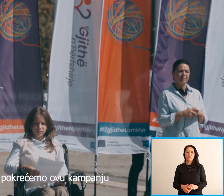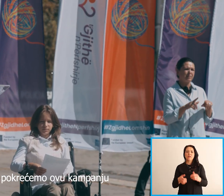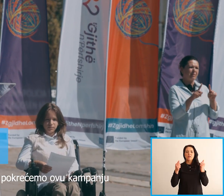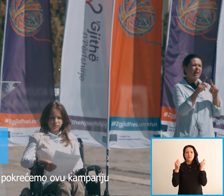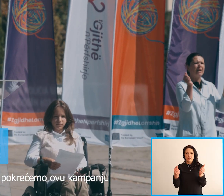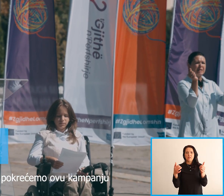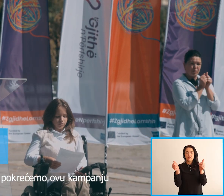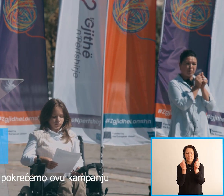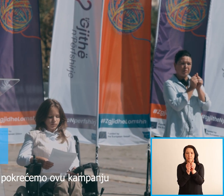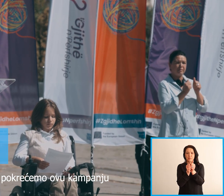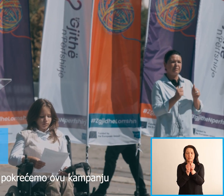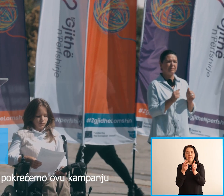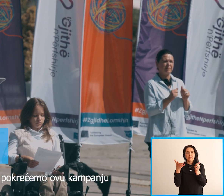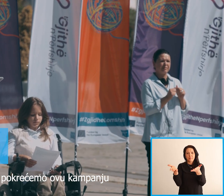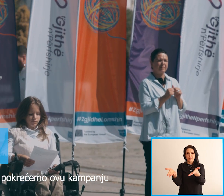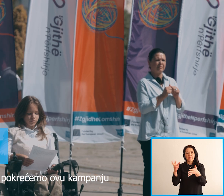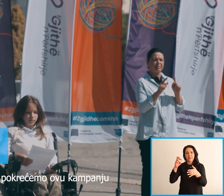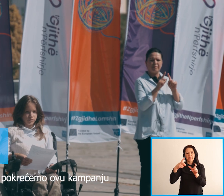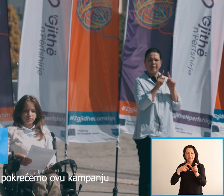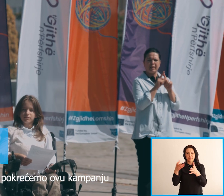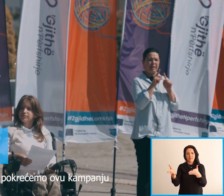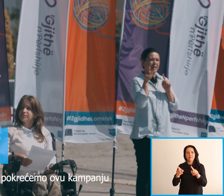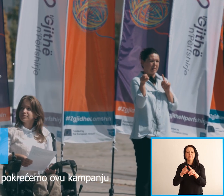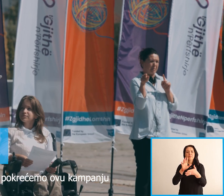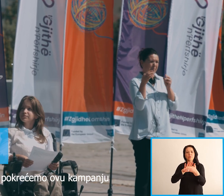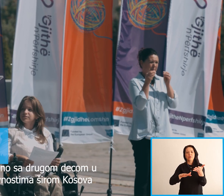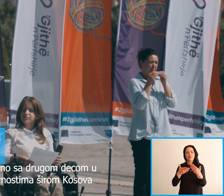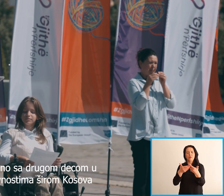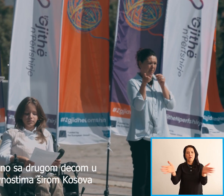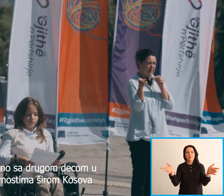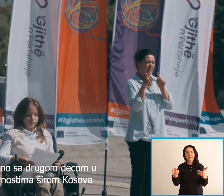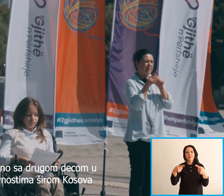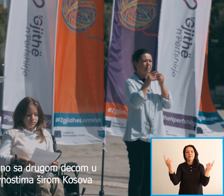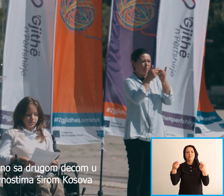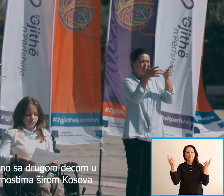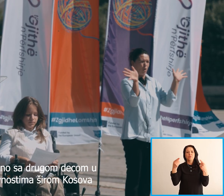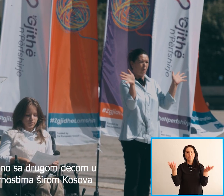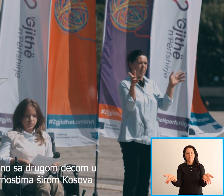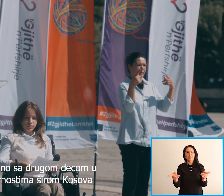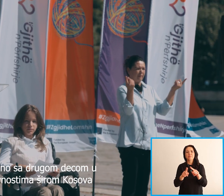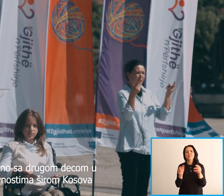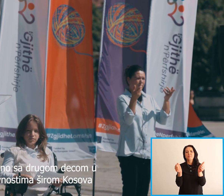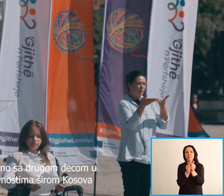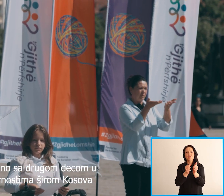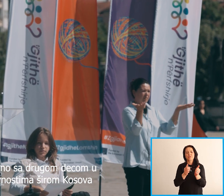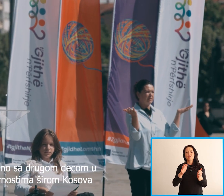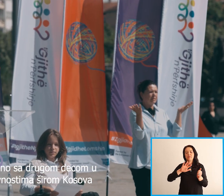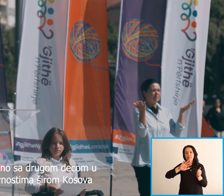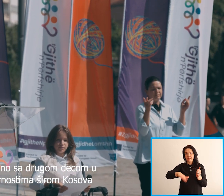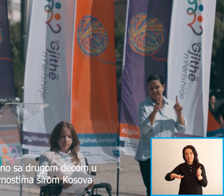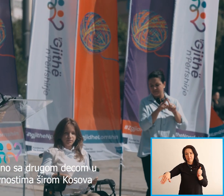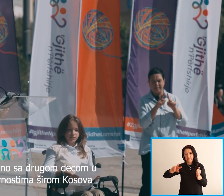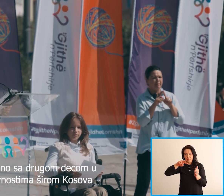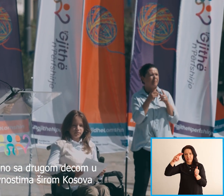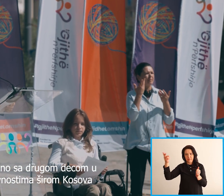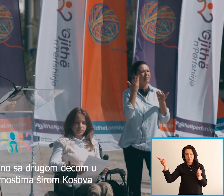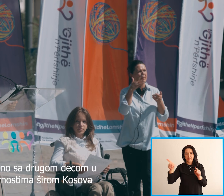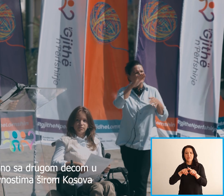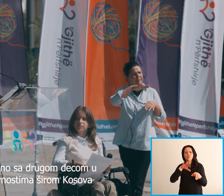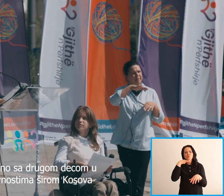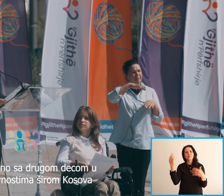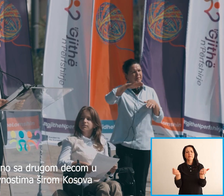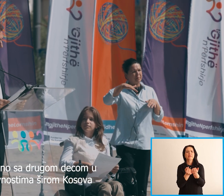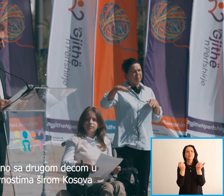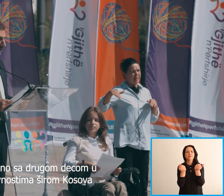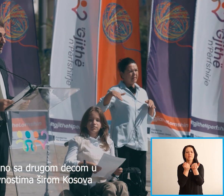Së bashku me peshën po evapim kërfushat dhe do t'jemi bashkë me thëmit tjerë Muzikë shumë